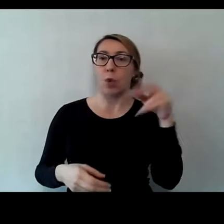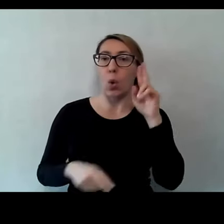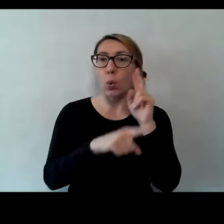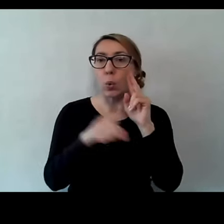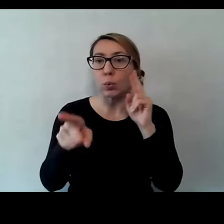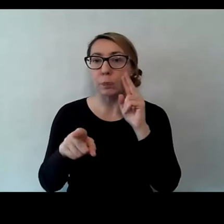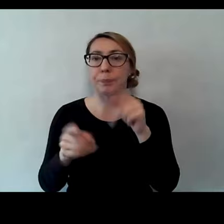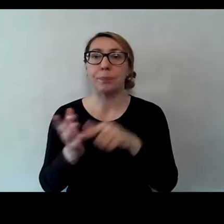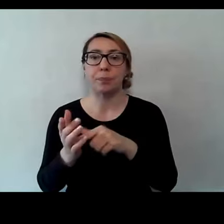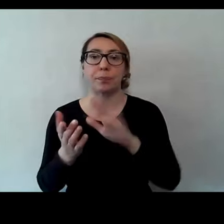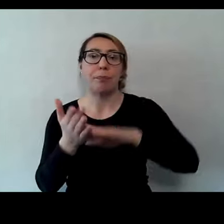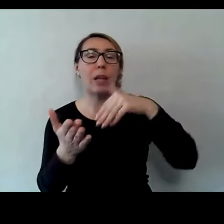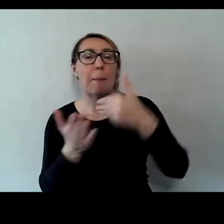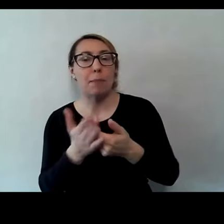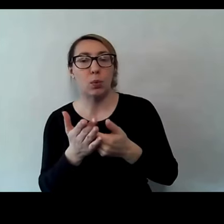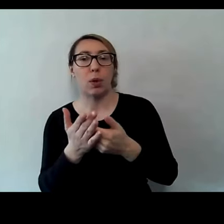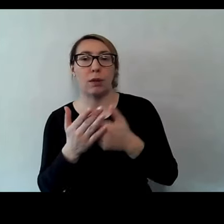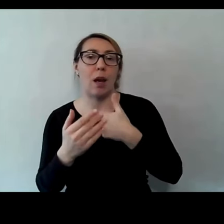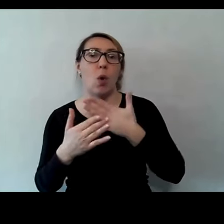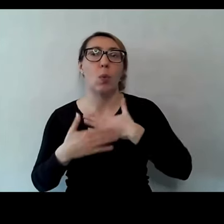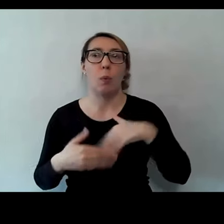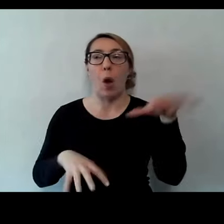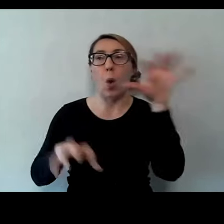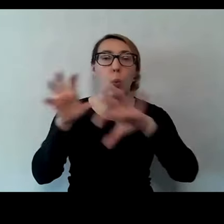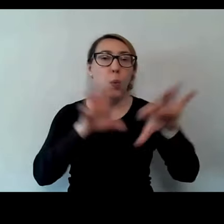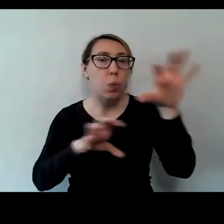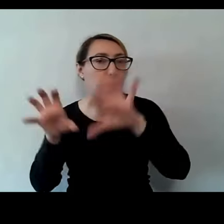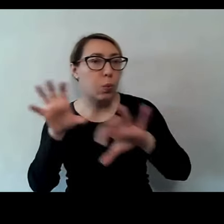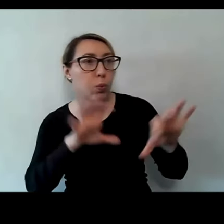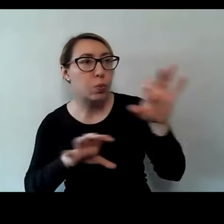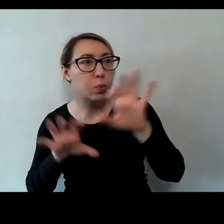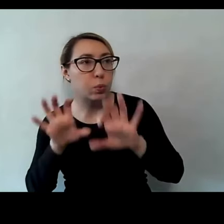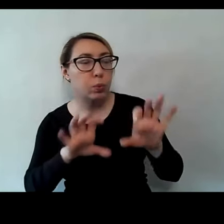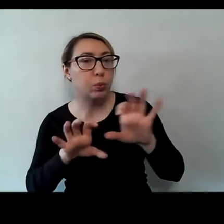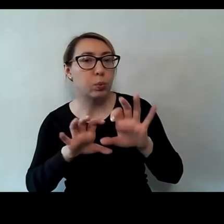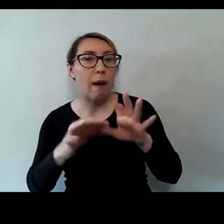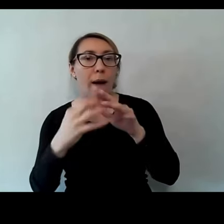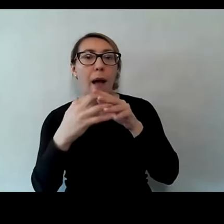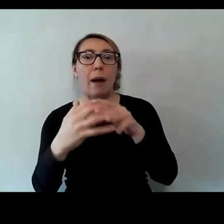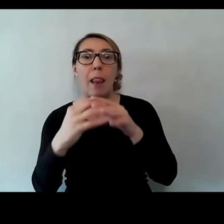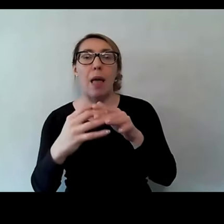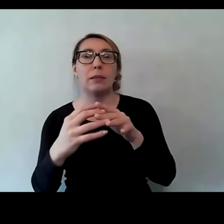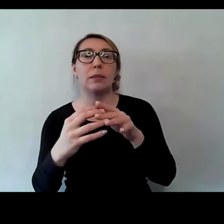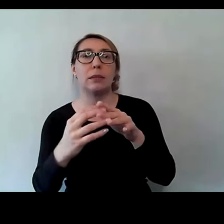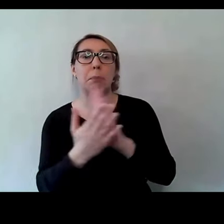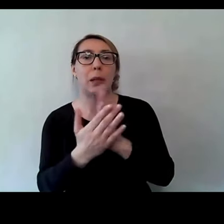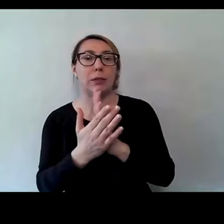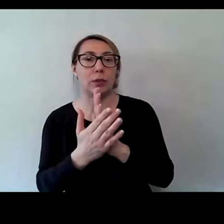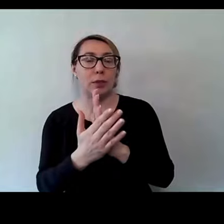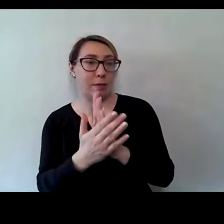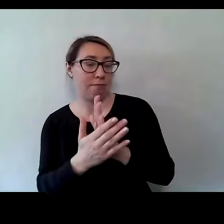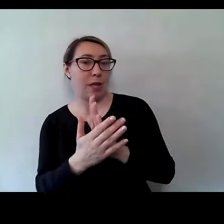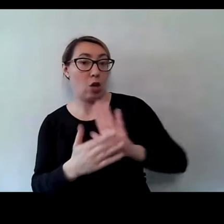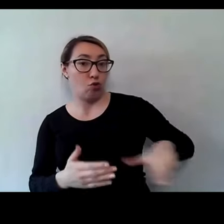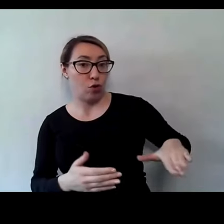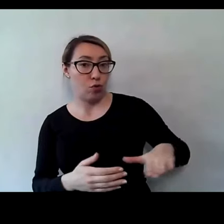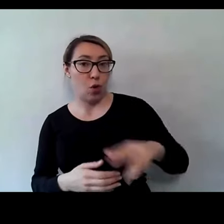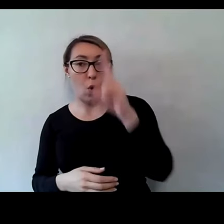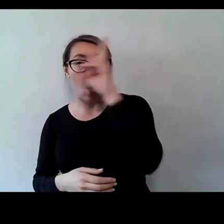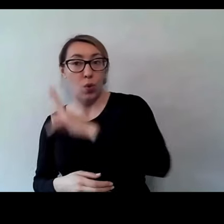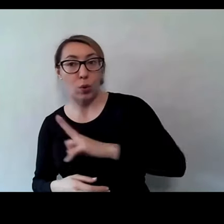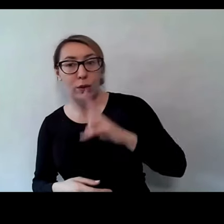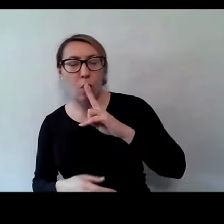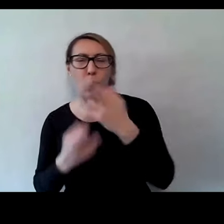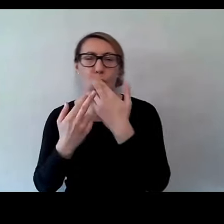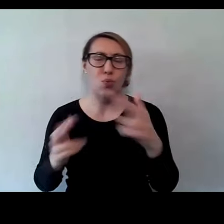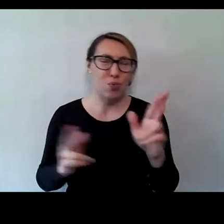opowiem o takim przykładzie, bo ja uwielbiam obserwować relacje pomiędzy dziećmi a rodzicami w różnych sytuacjach,